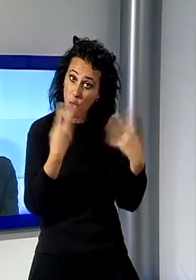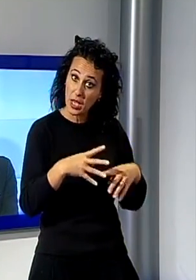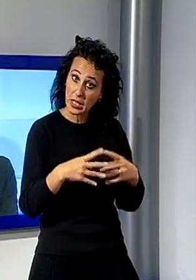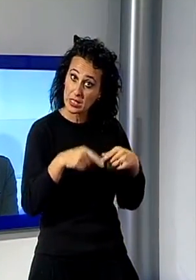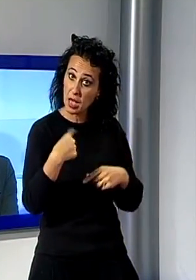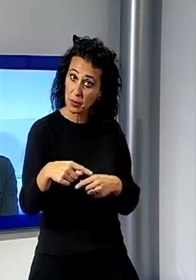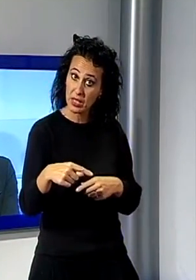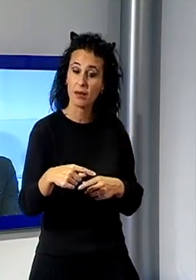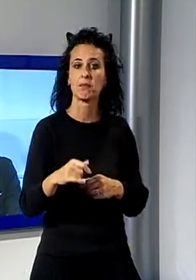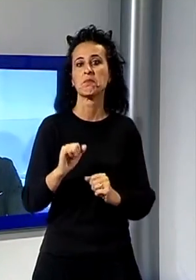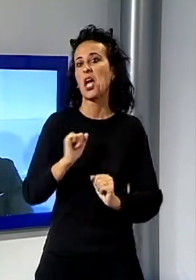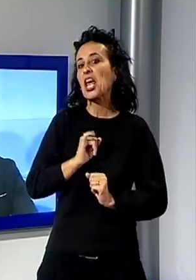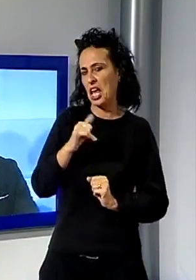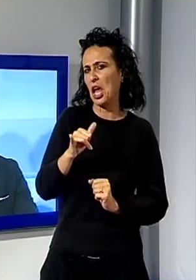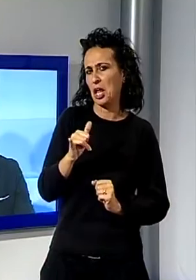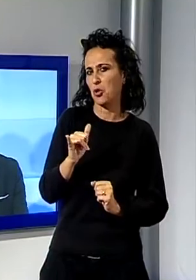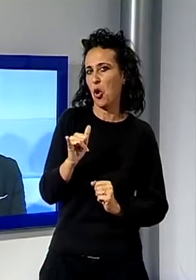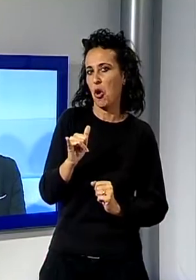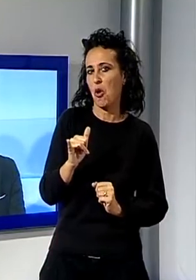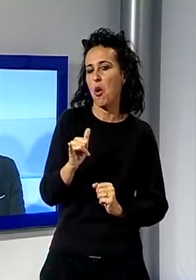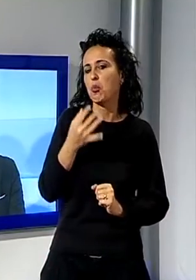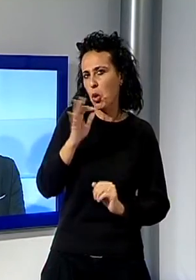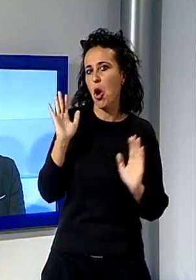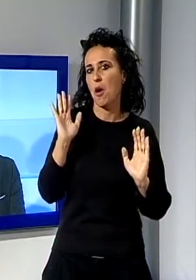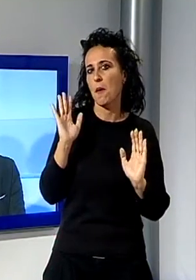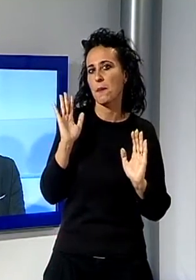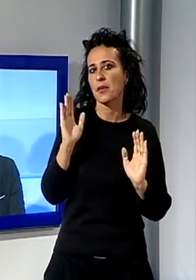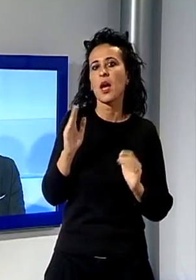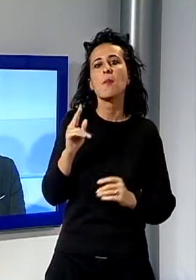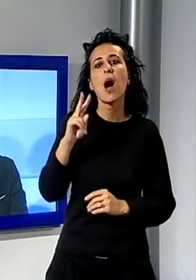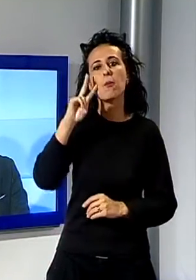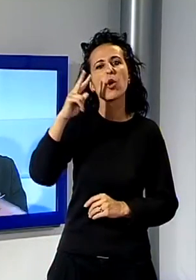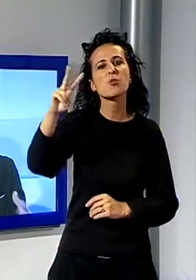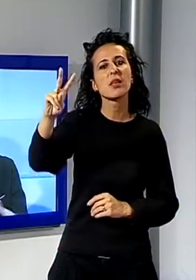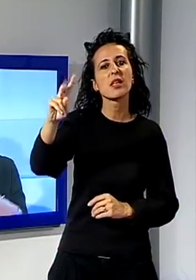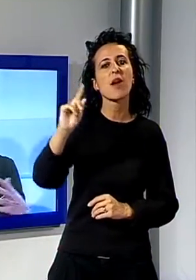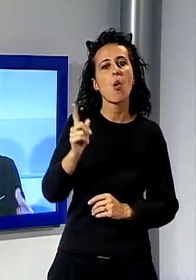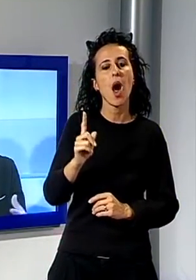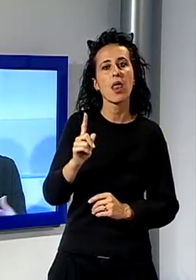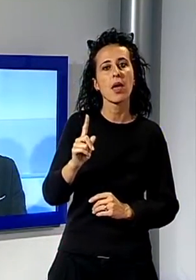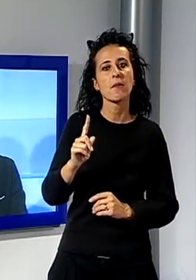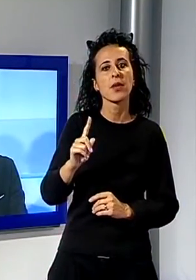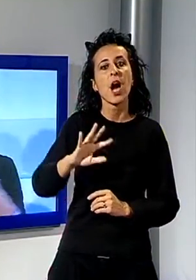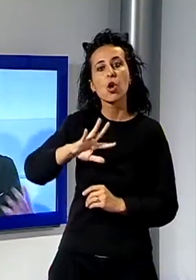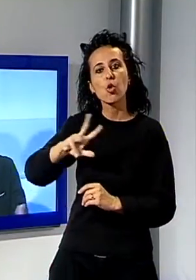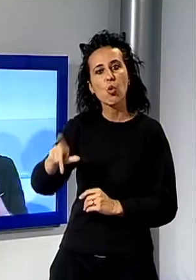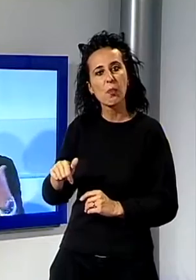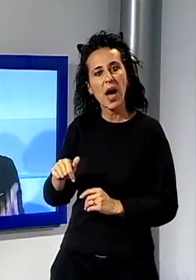spettacoli. Mi sento di dire che ovviamente la prospettiva è quella di non scippare manifestazioni, ma di creare per